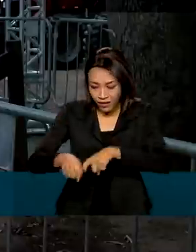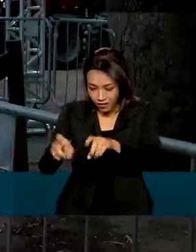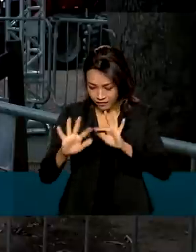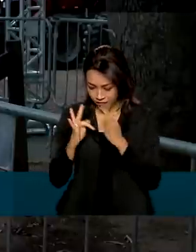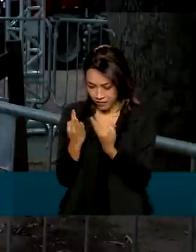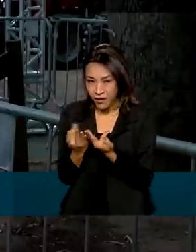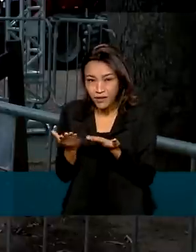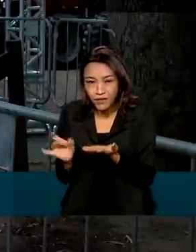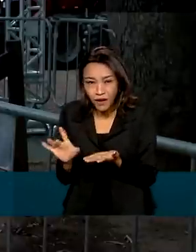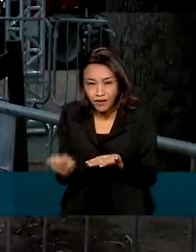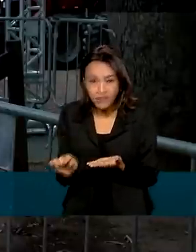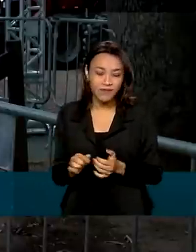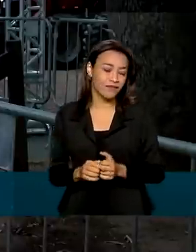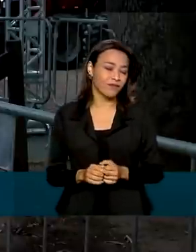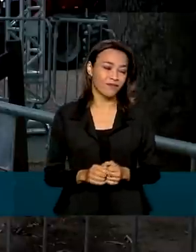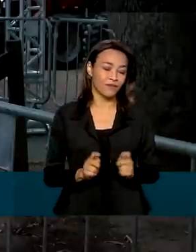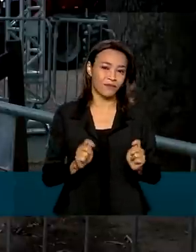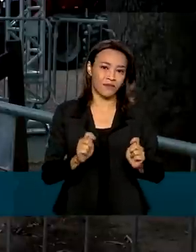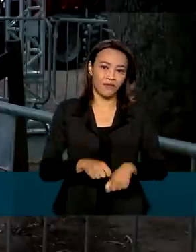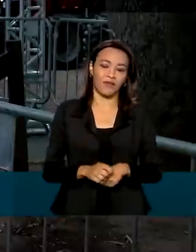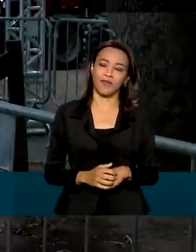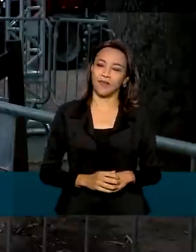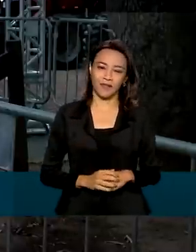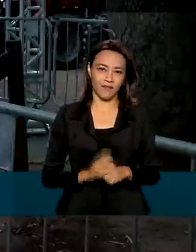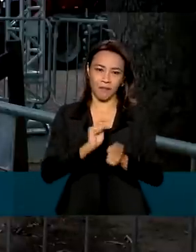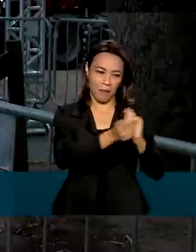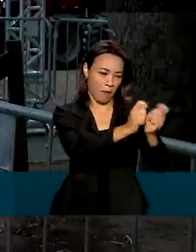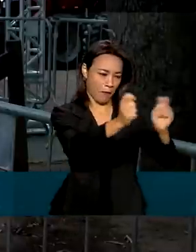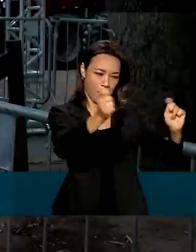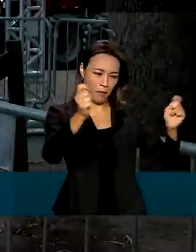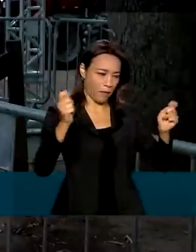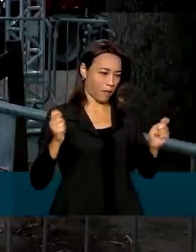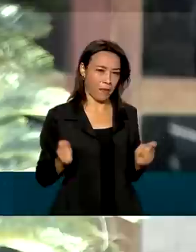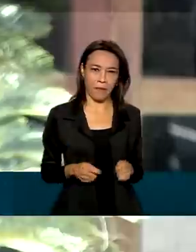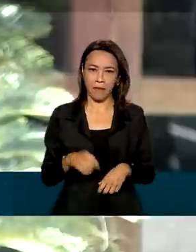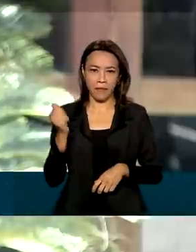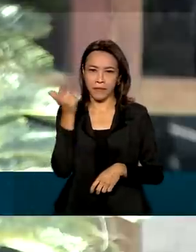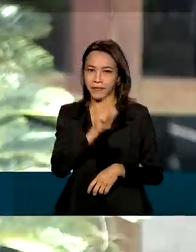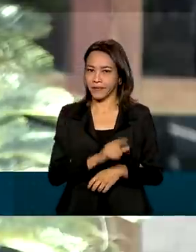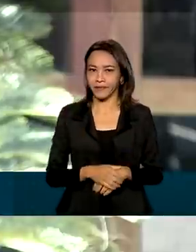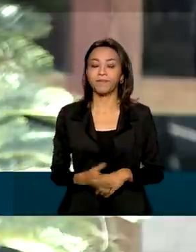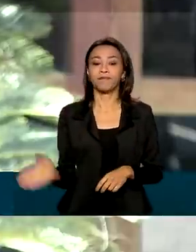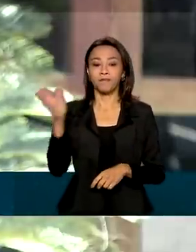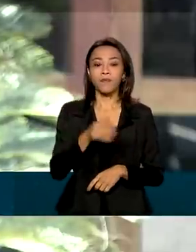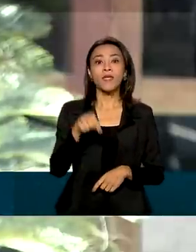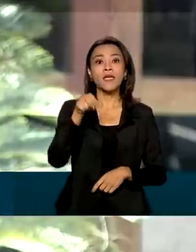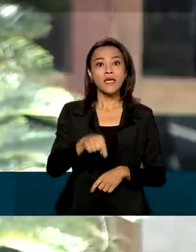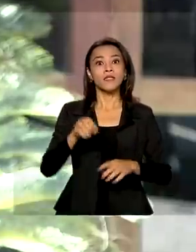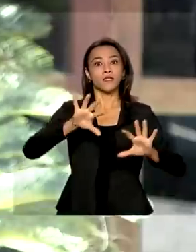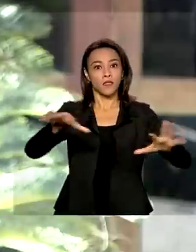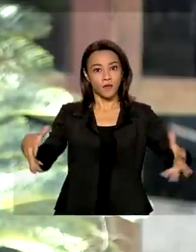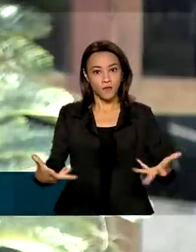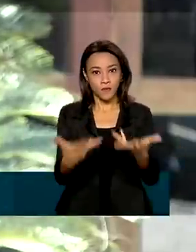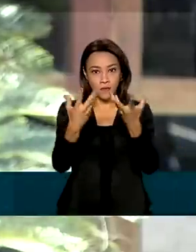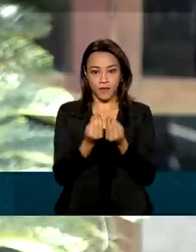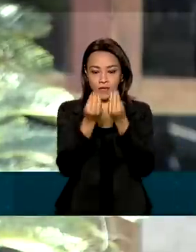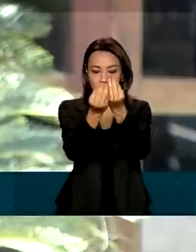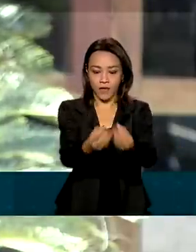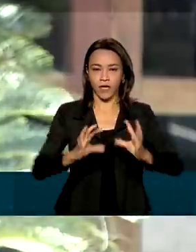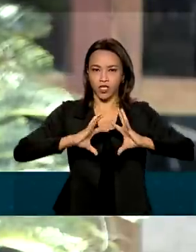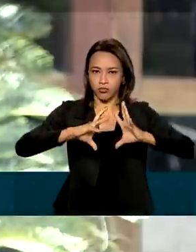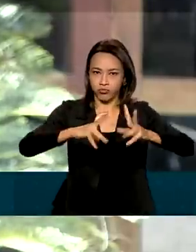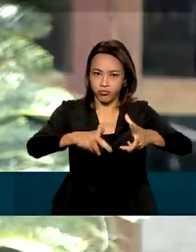está dando para pagar todas as contas. Esse evento faz parte de um projeto federal de